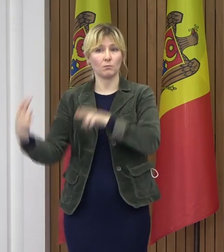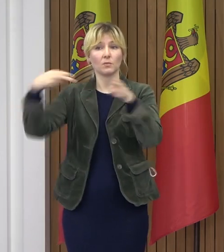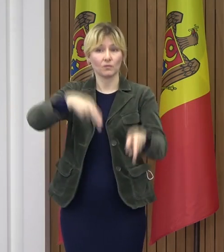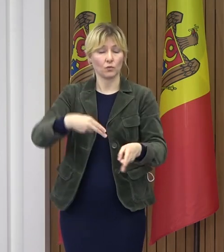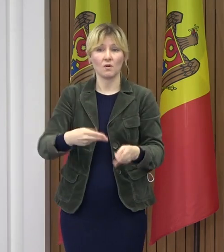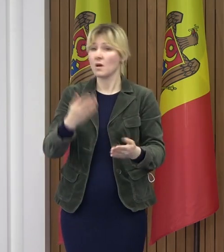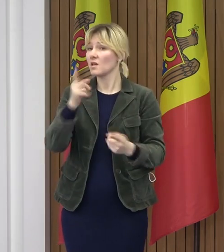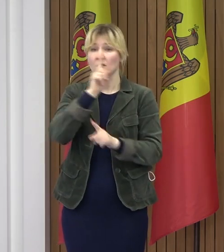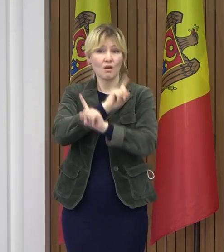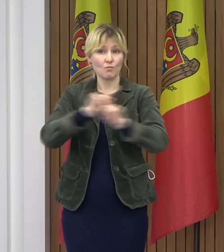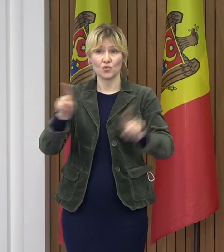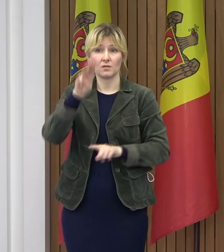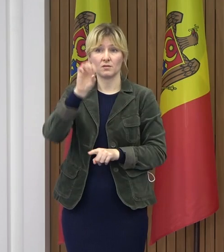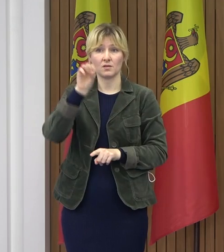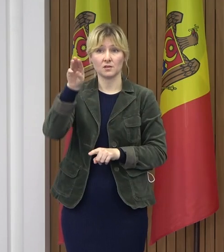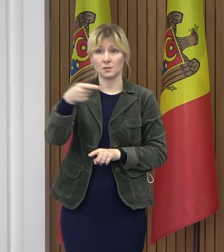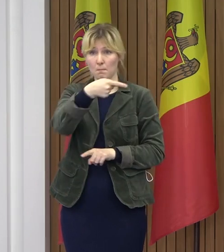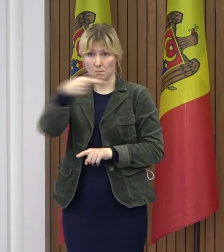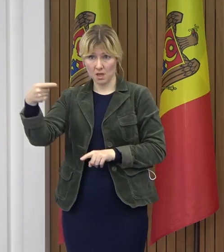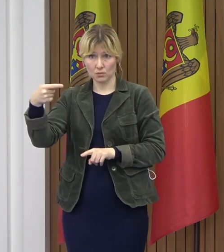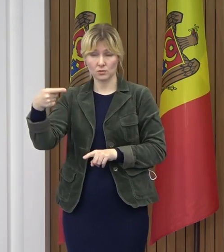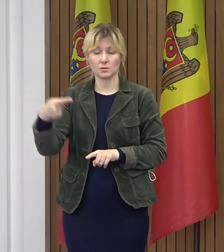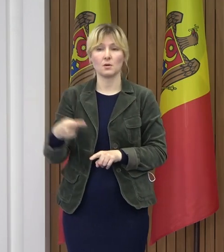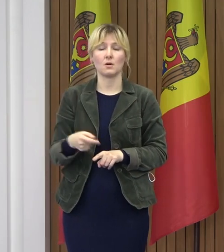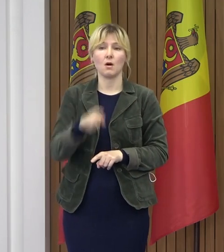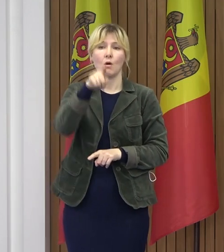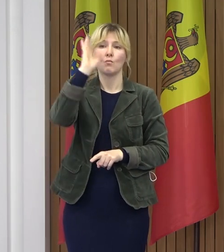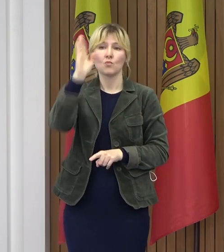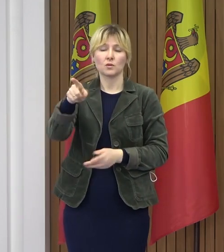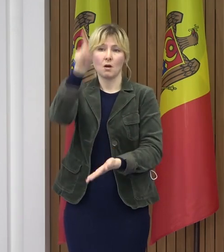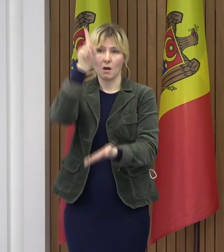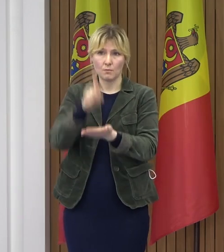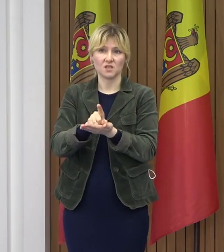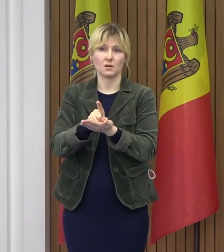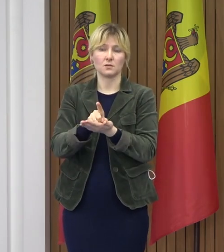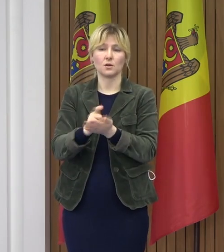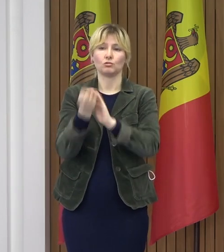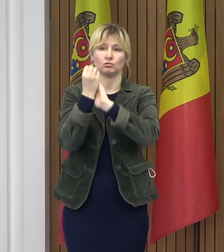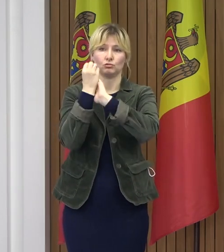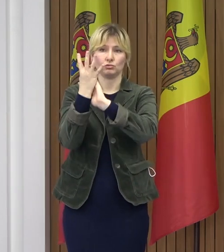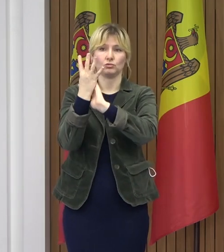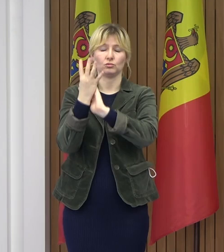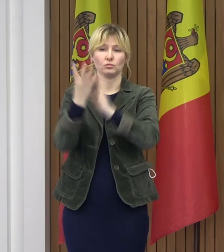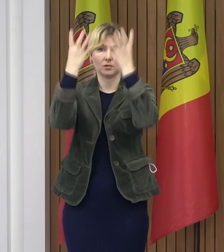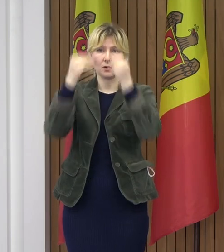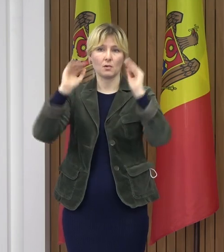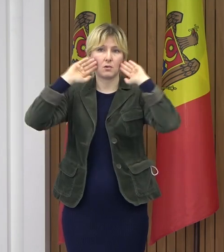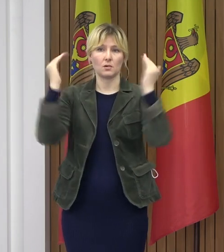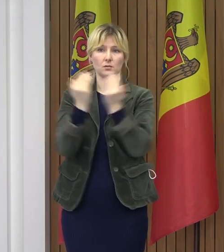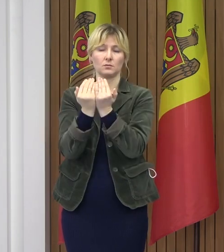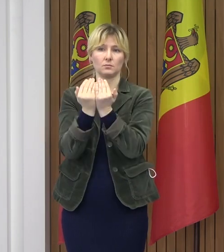nu vor avea testul negativ COVID vor fi obligați să stea 14 zile în carantină.